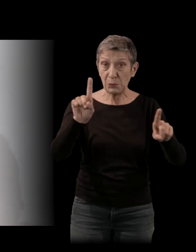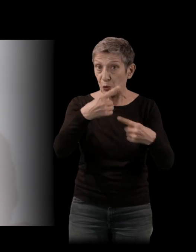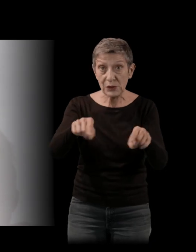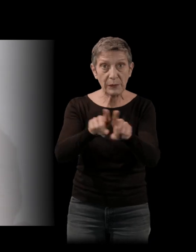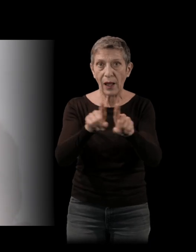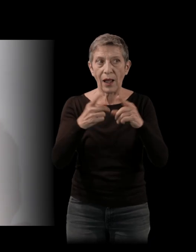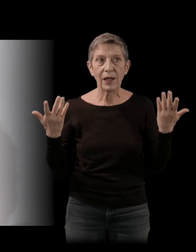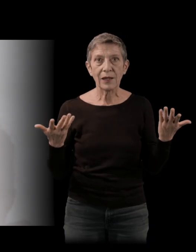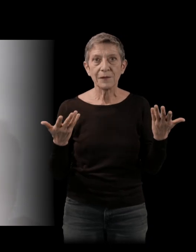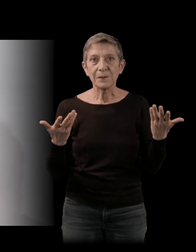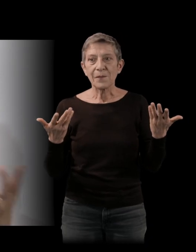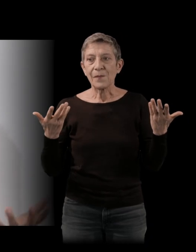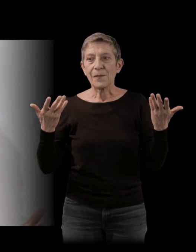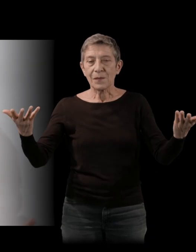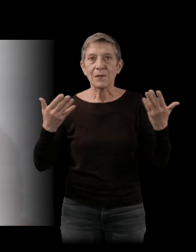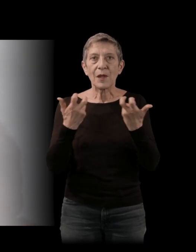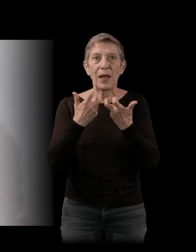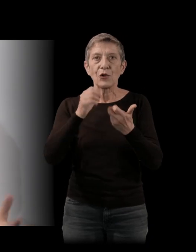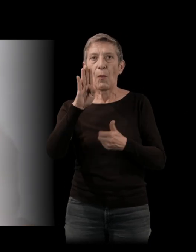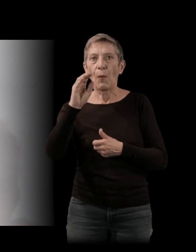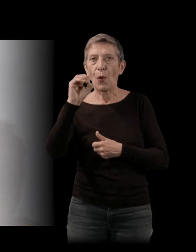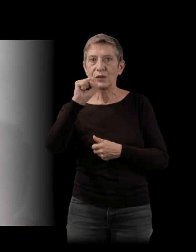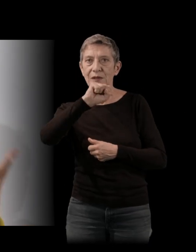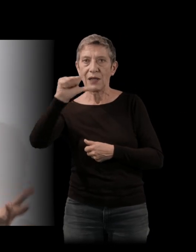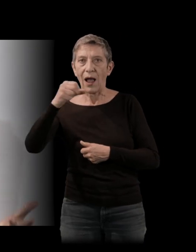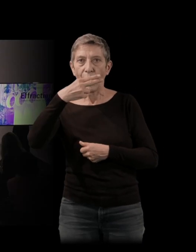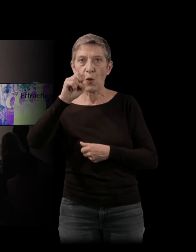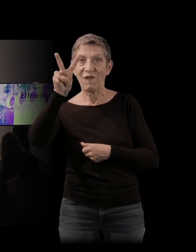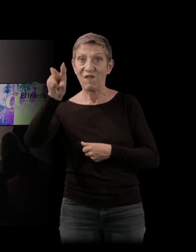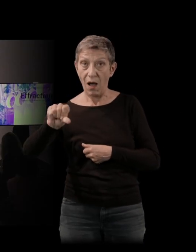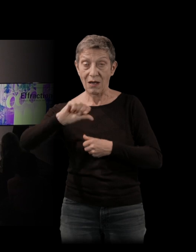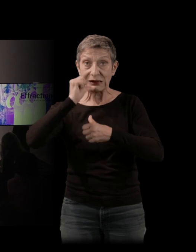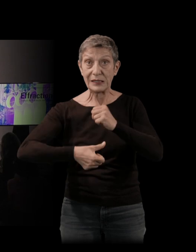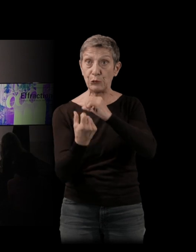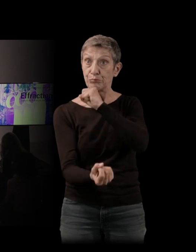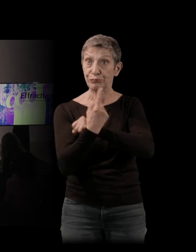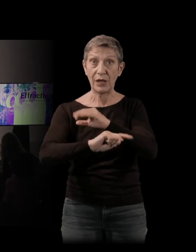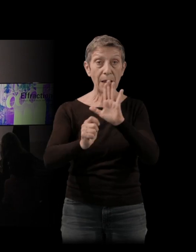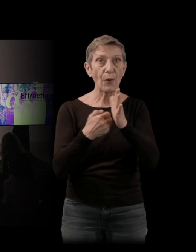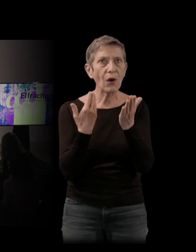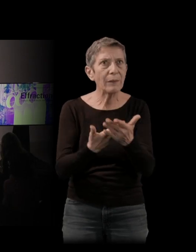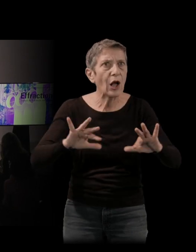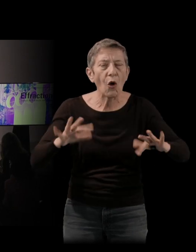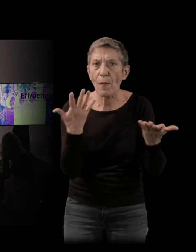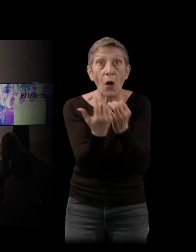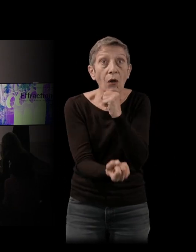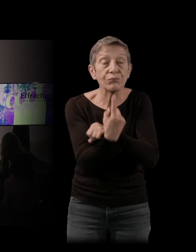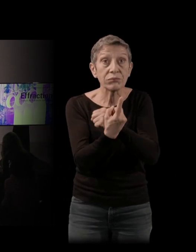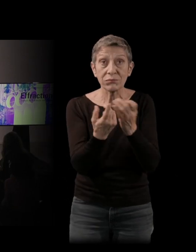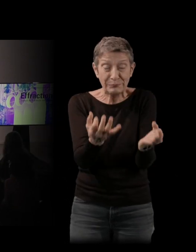Effectivement, la bossa nova, cette musique qui va surgir à ce moment-là, comment ça s'est fait ? Comment ça se fait qu'à ce moment-là, il y